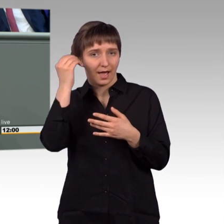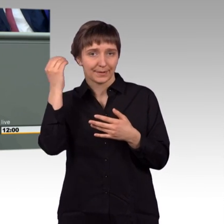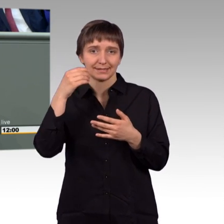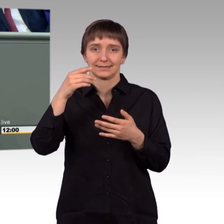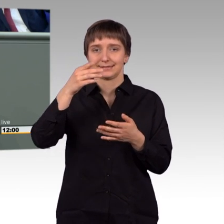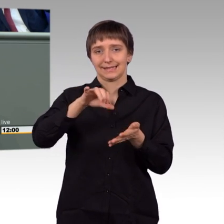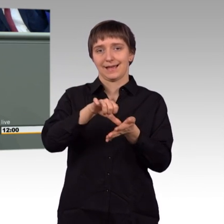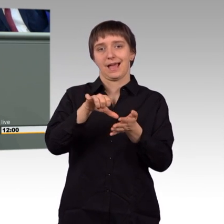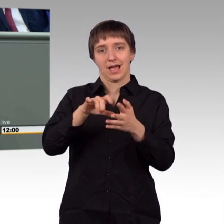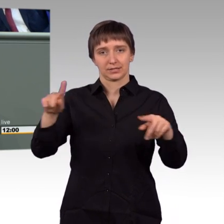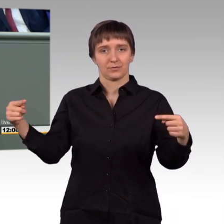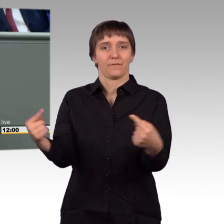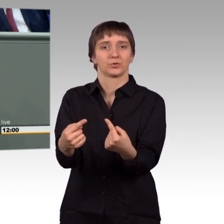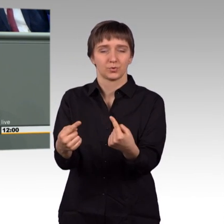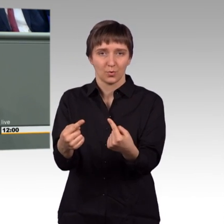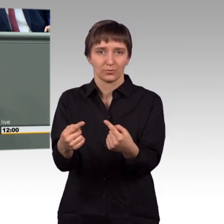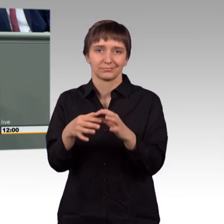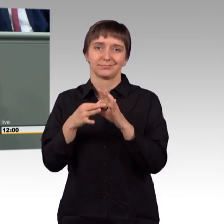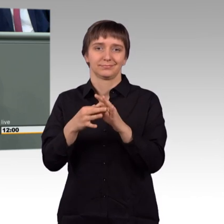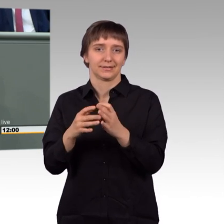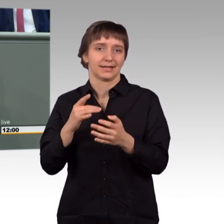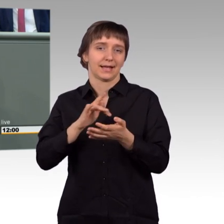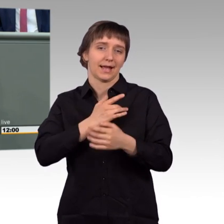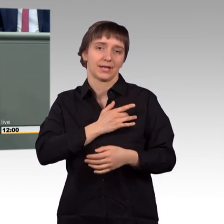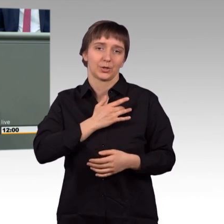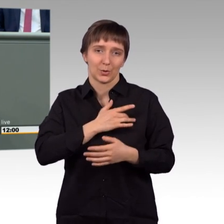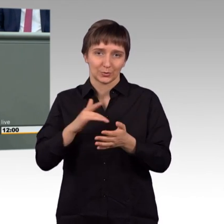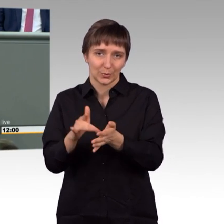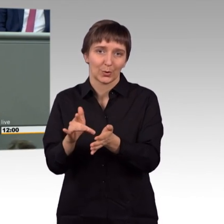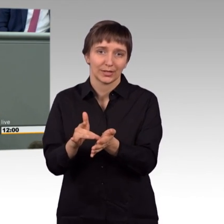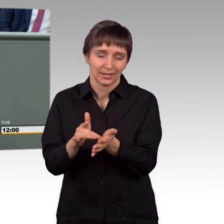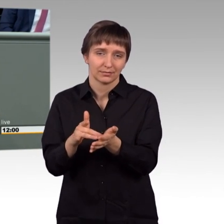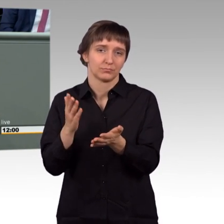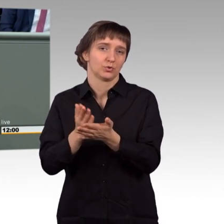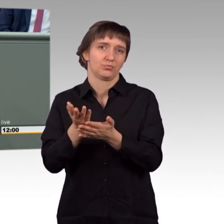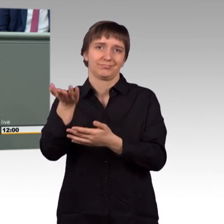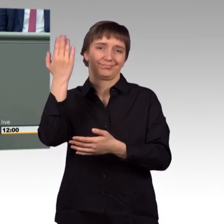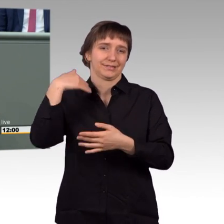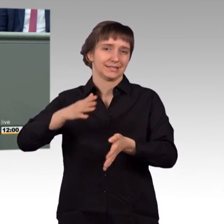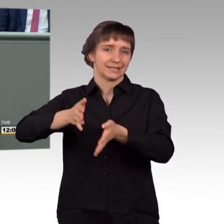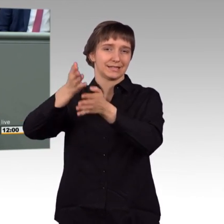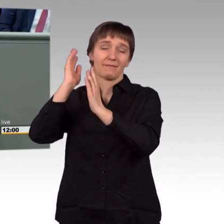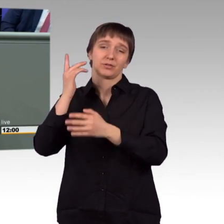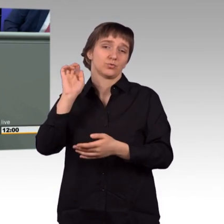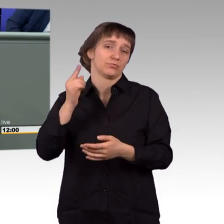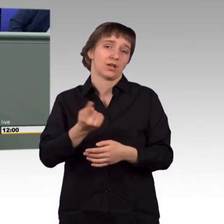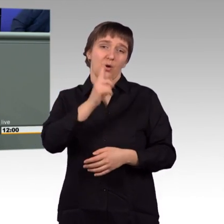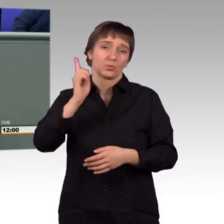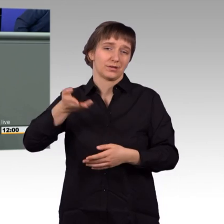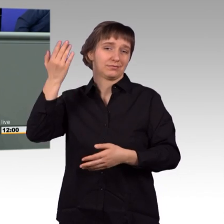der religiös begründet ist und seit langen Jahrzehnten, vielleicht seit Jahrhunderten besteht. Und es ist nicht zuletzt